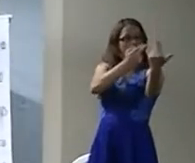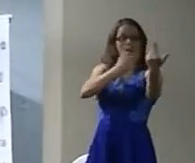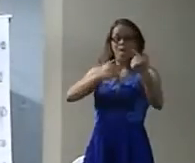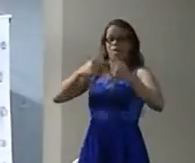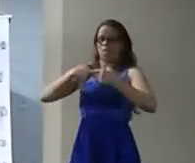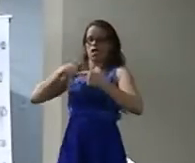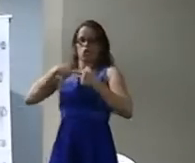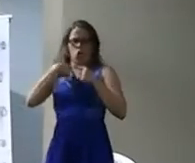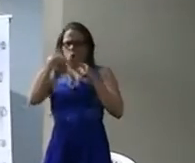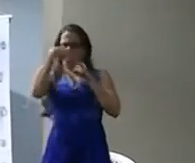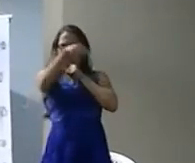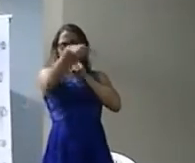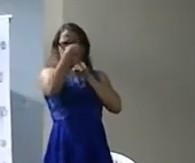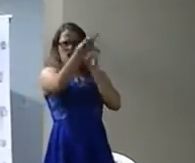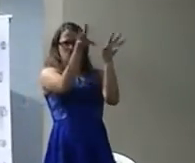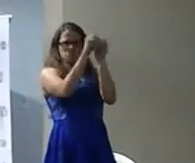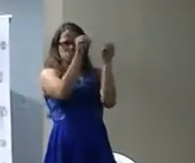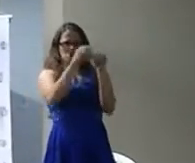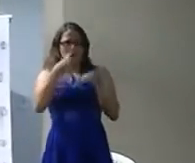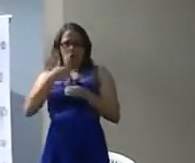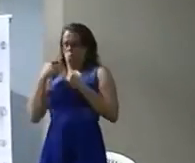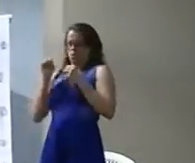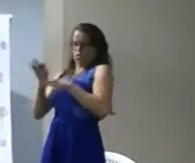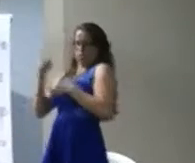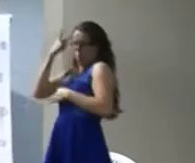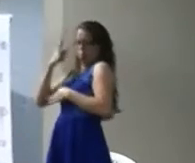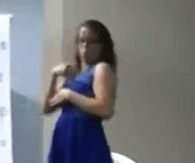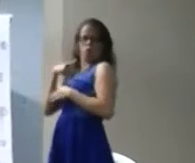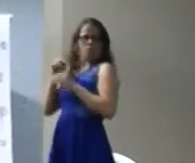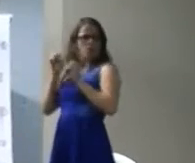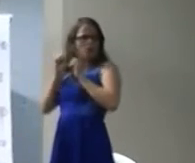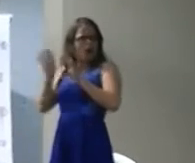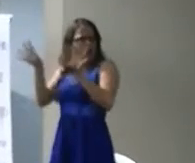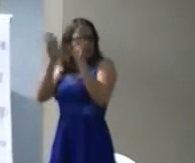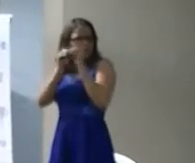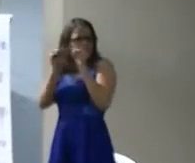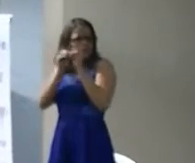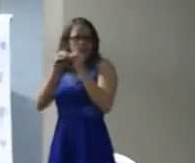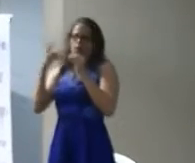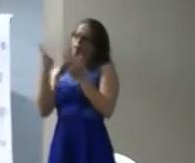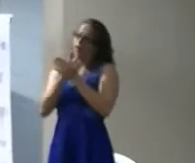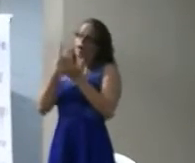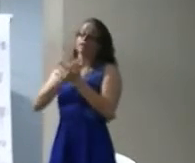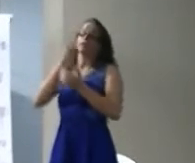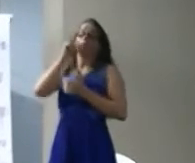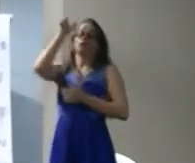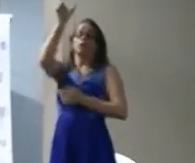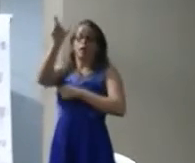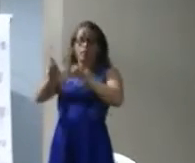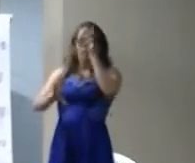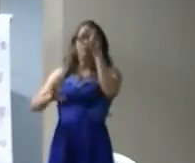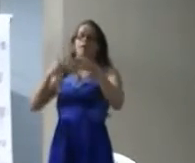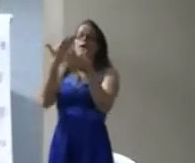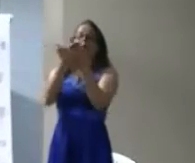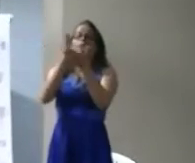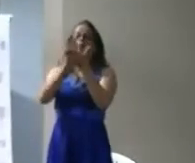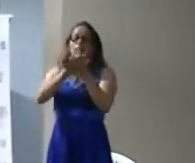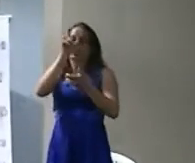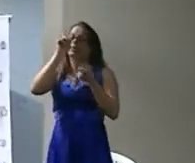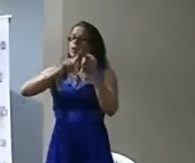Libra não é vacina Não é só Libra que tem que entregar Para a criança surda Não Porque se estiver afetivamente comprometida Ela não aprende Nenhuma criança normal Na sua